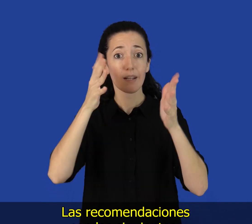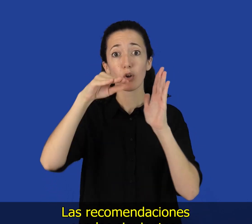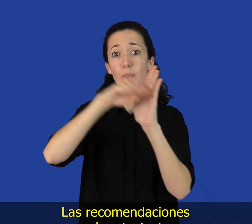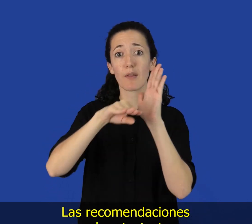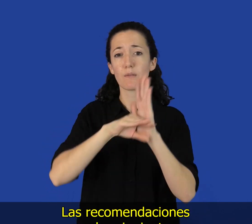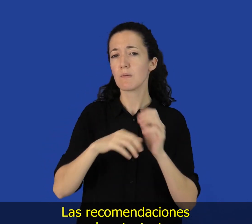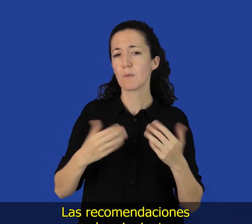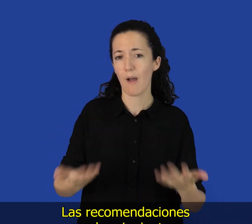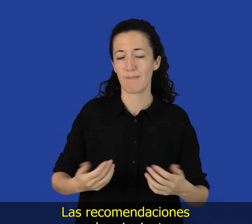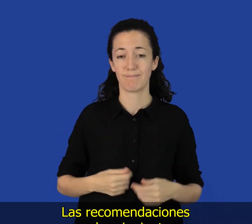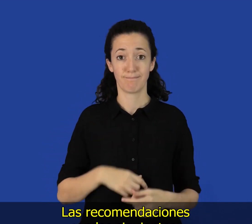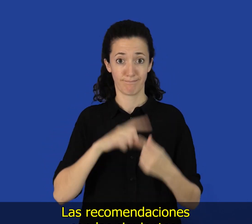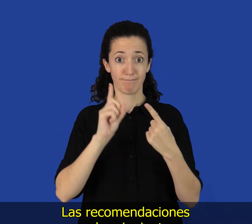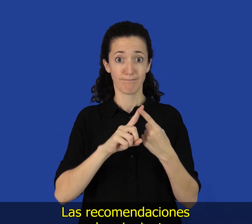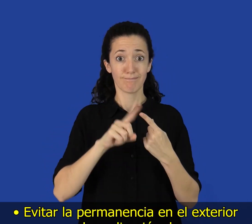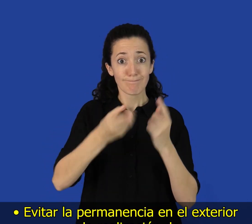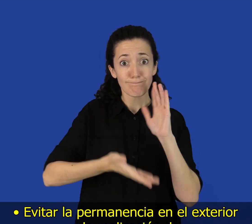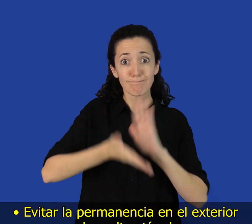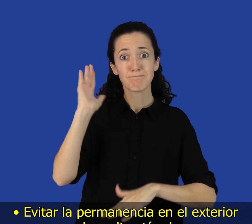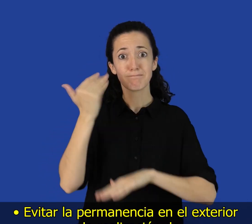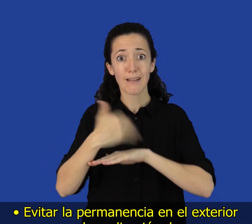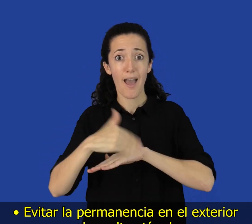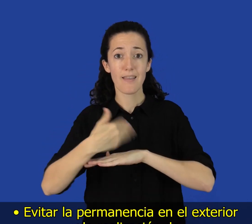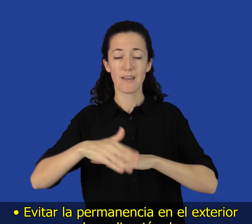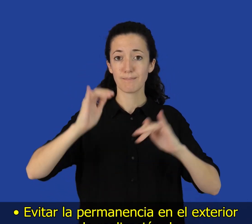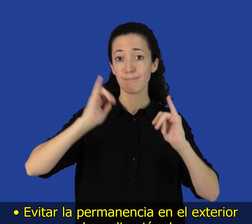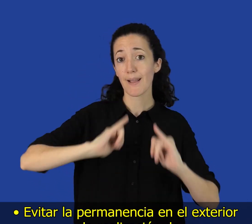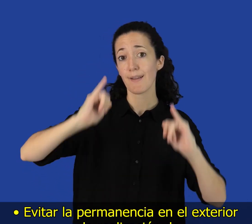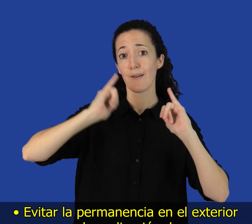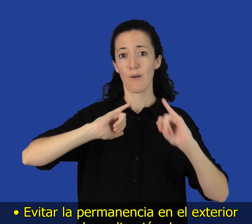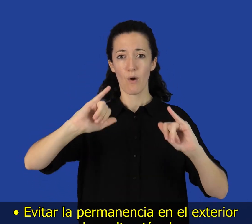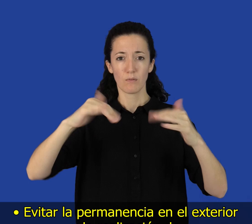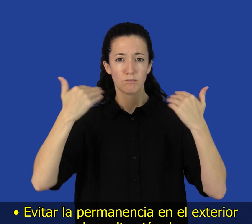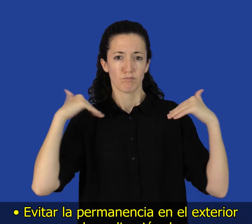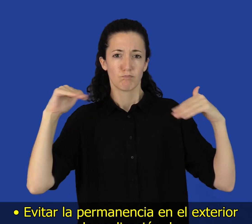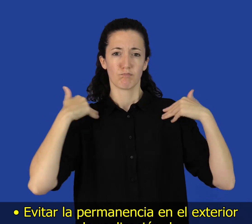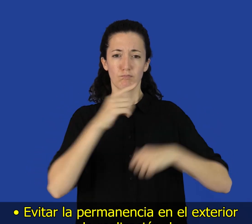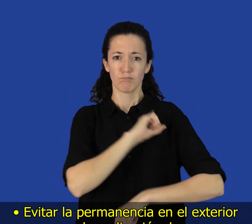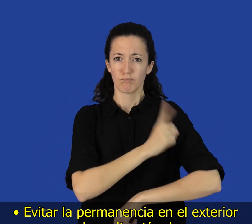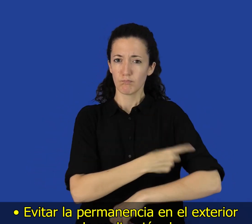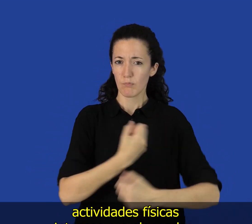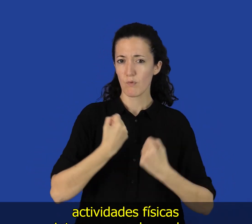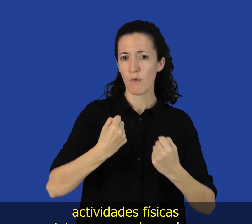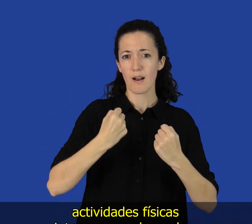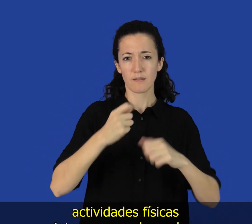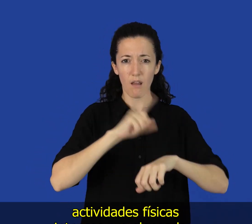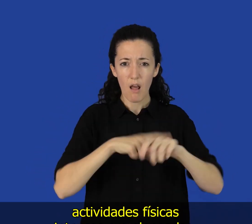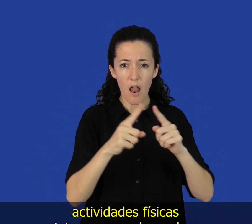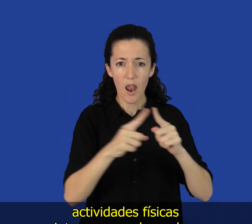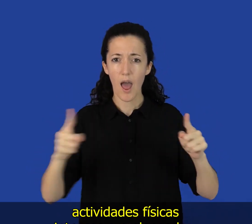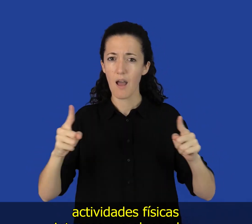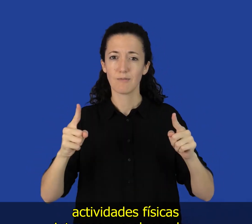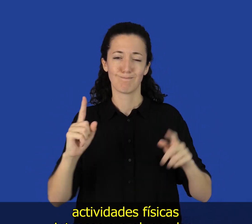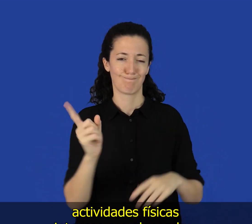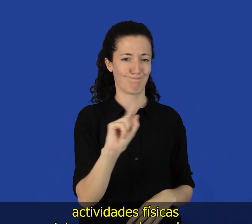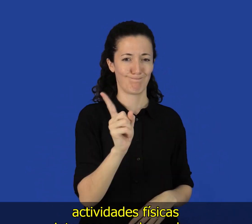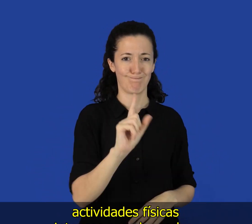Las recomendaciones son las siguientes. Evitar la permanencia en el exterior y la realización de actividades físicas intensas o prolongadas.